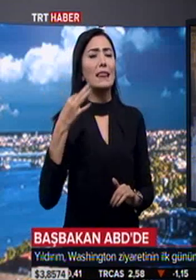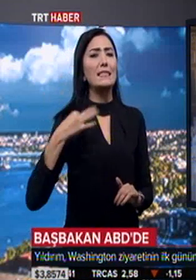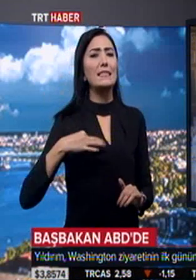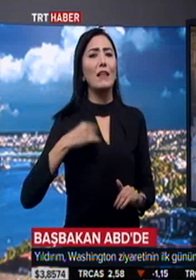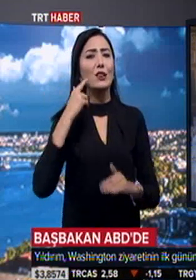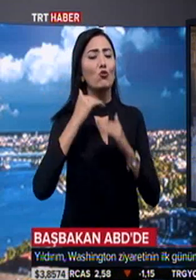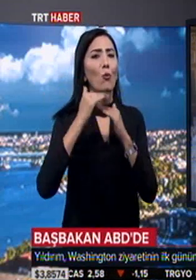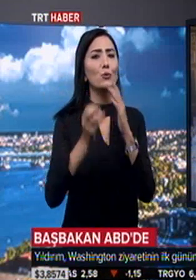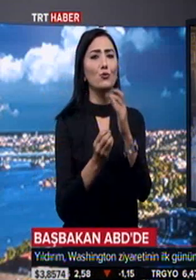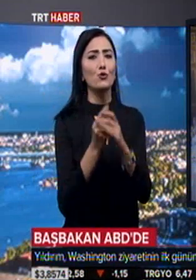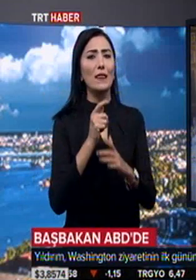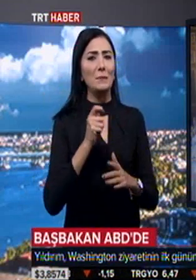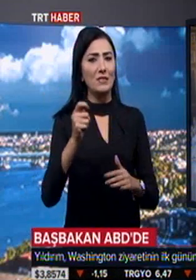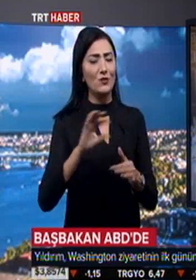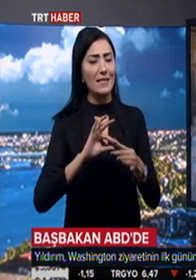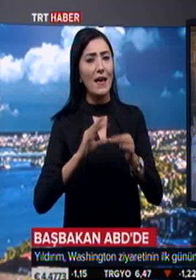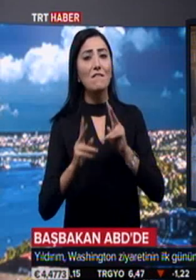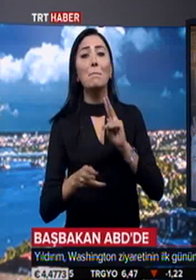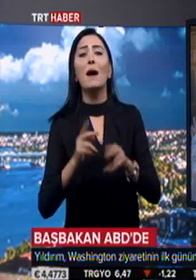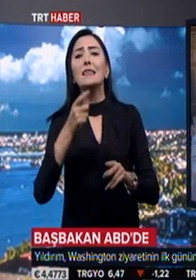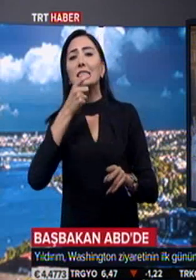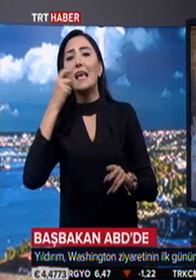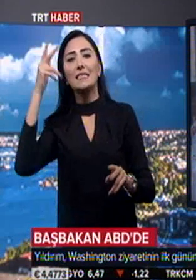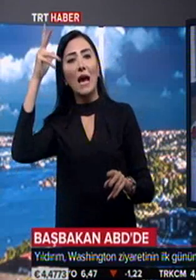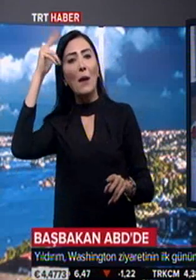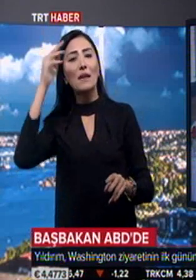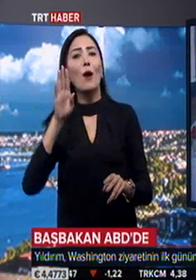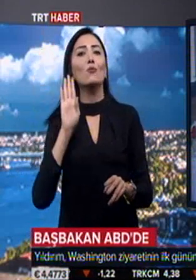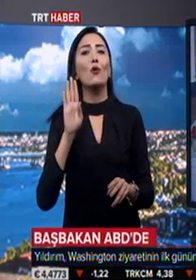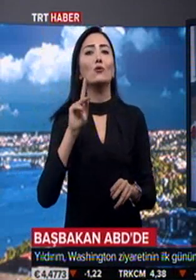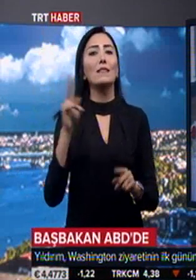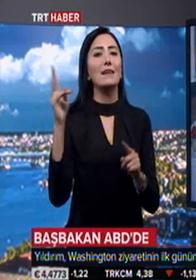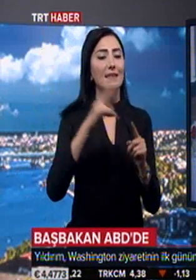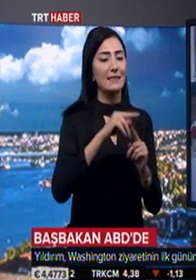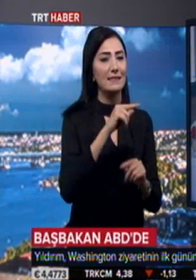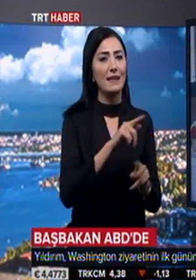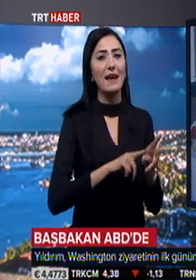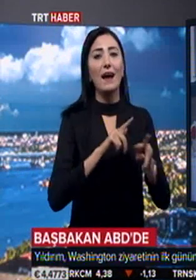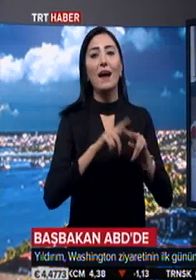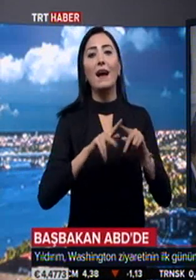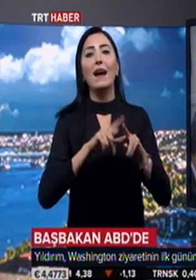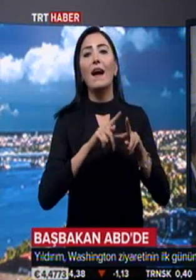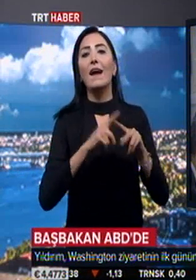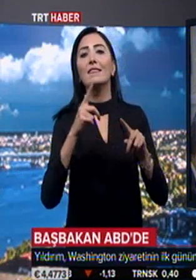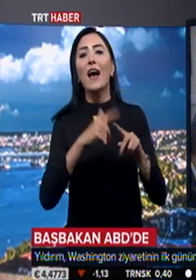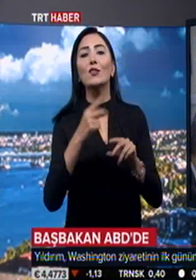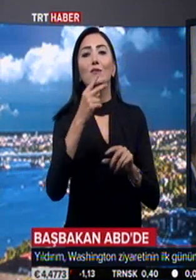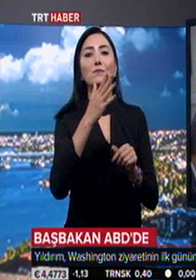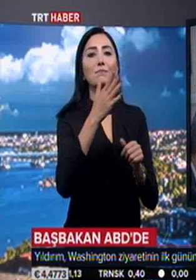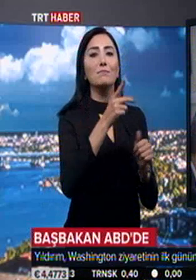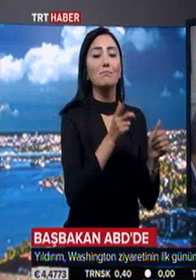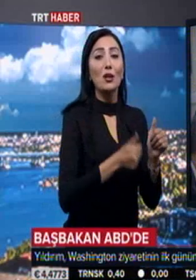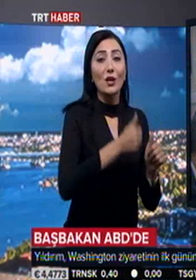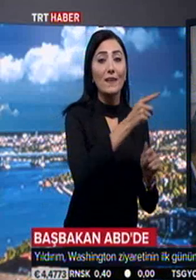çok sayıda sivil toplum kuruluşunun temsilcisi ve bazı eski Amerikalı bürokratlar katıldı. Kanaat önderleriyle